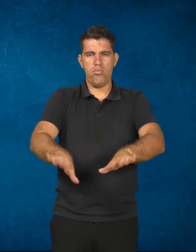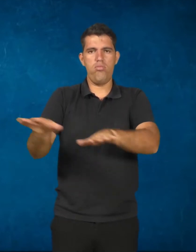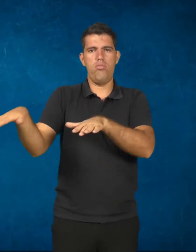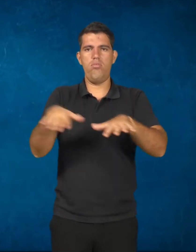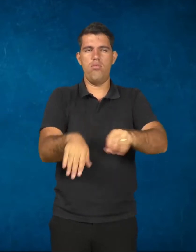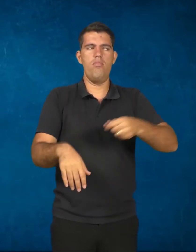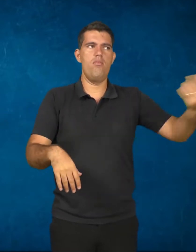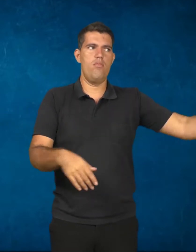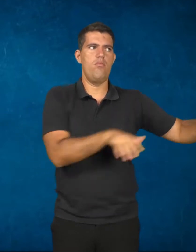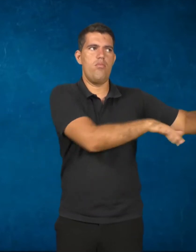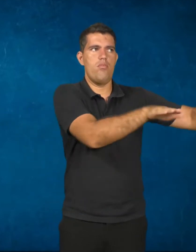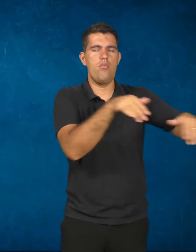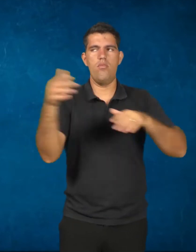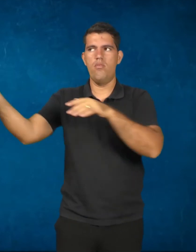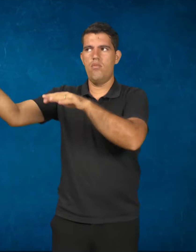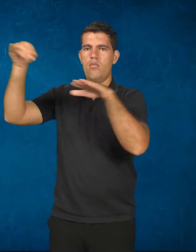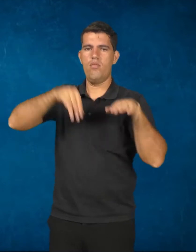para outra, que vai fazer outra fase do trabalho.